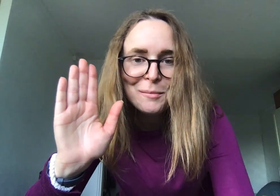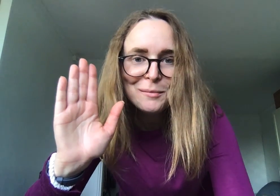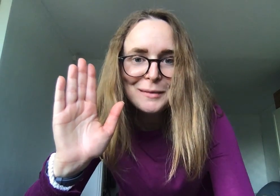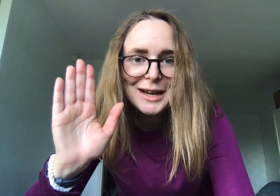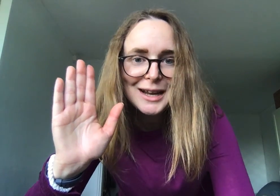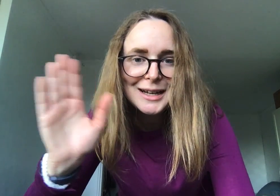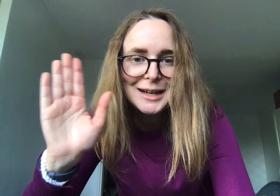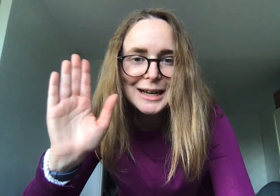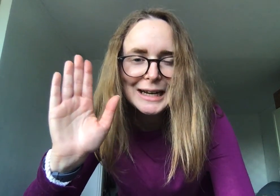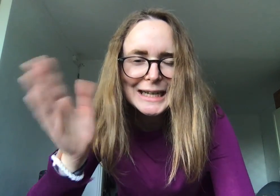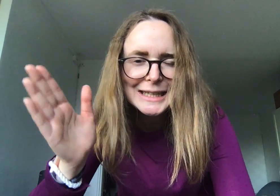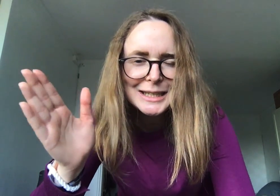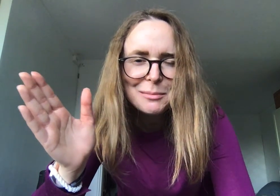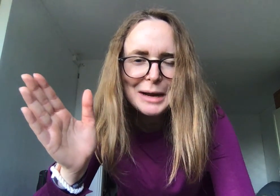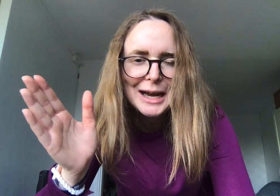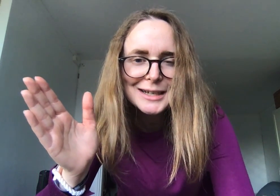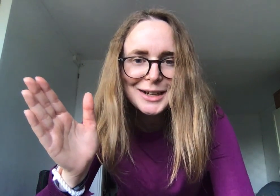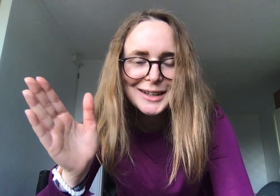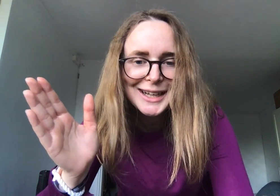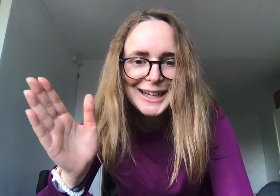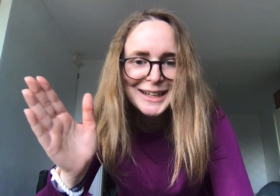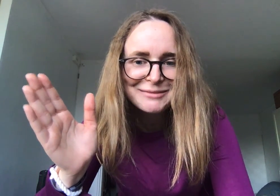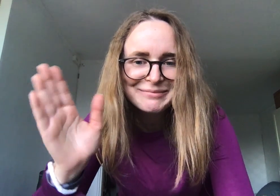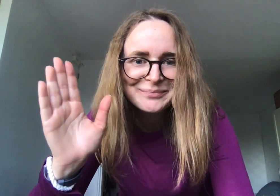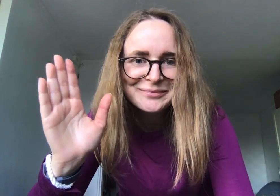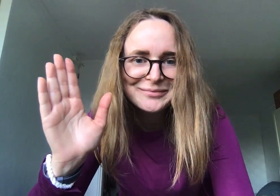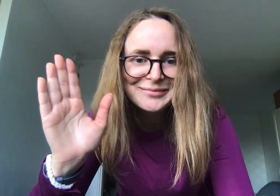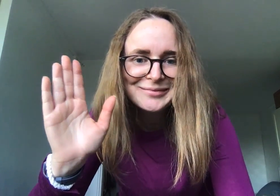litt mer sangteknikk. deres faktiskこんにちは OMF for kjellisk Som kan Am Ja, detías. Undertekster av